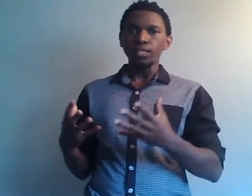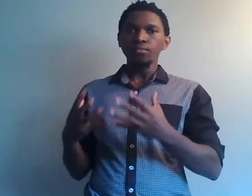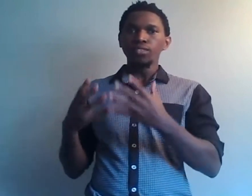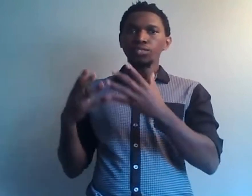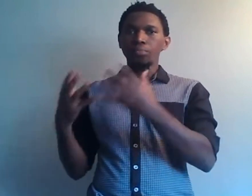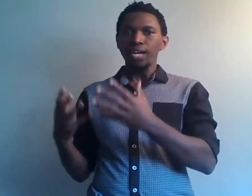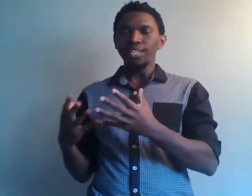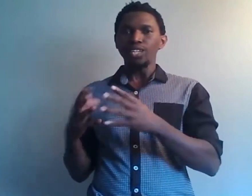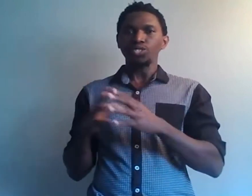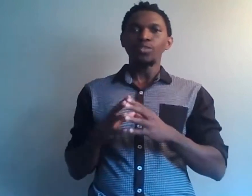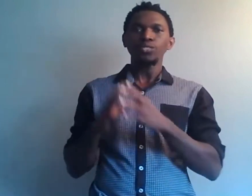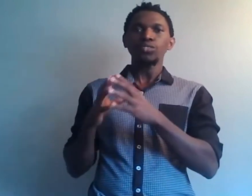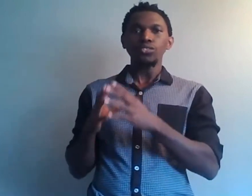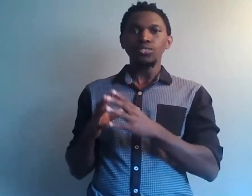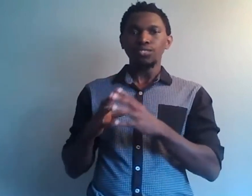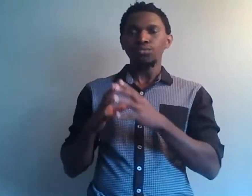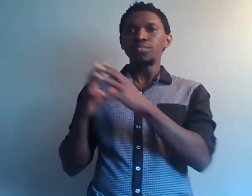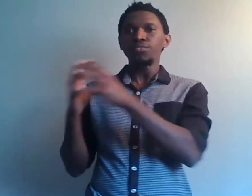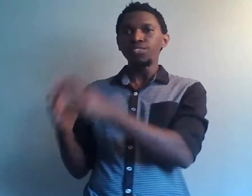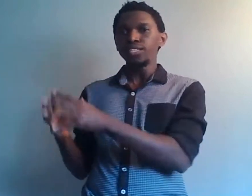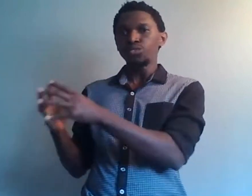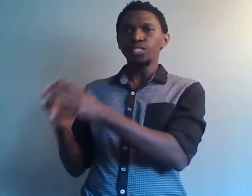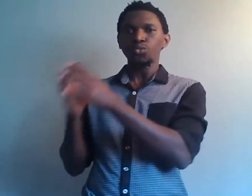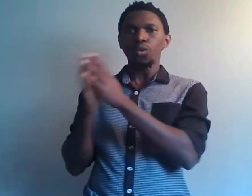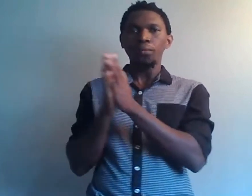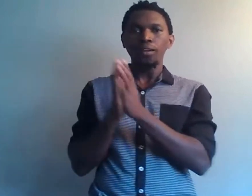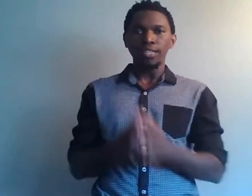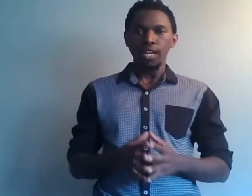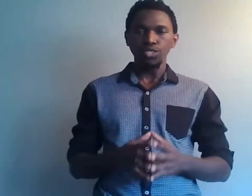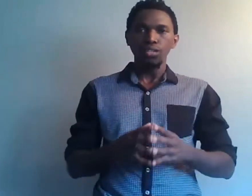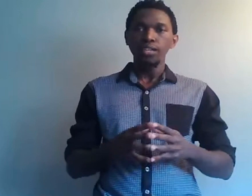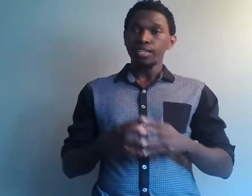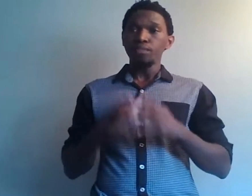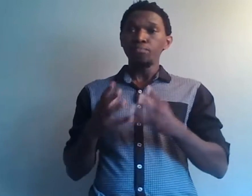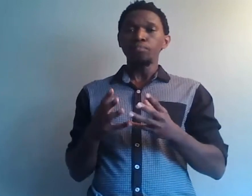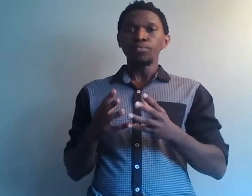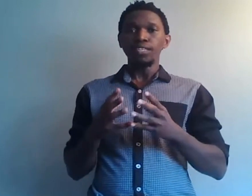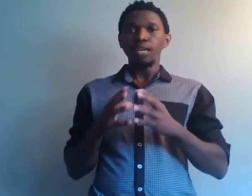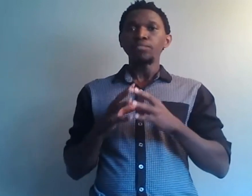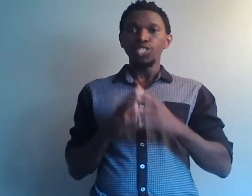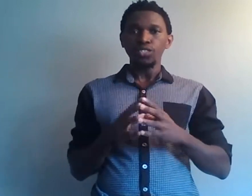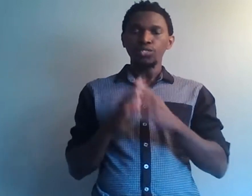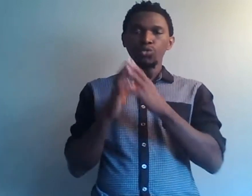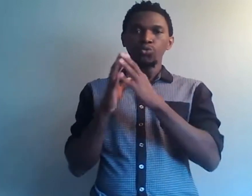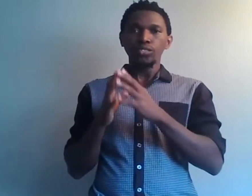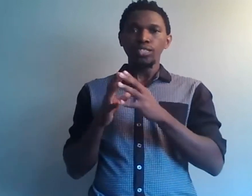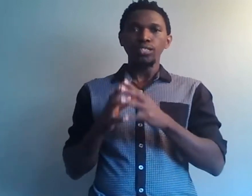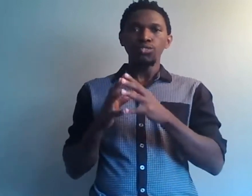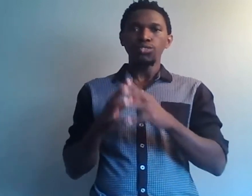de parler d'argent, on a toujours tendance à se méfier des sujets qui sont en rapport avec l'argent. Et même, il y des gens qui sont toujours tendance à dire, des gens,